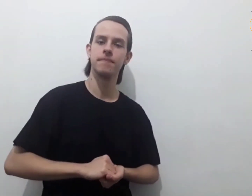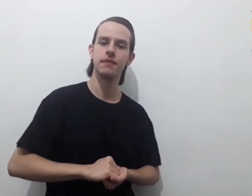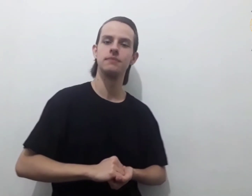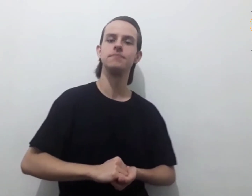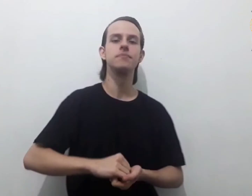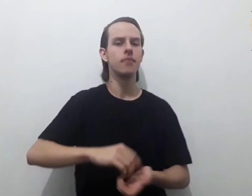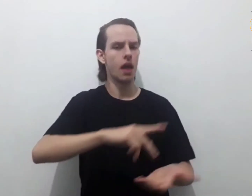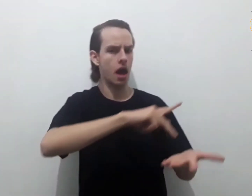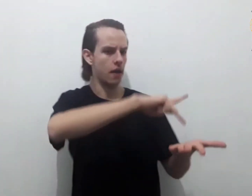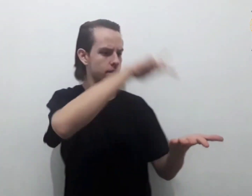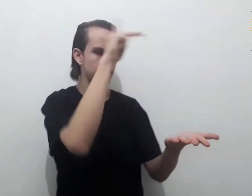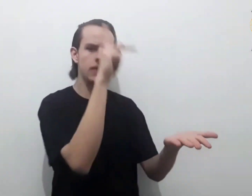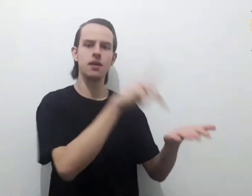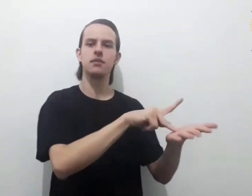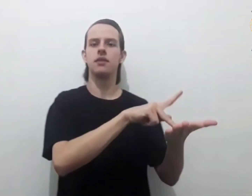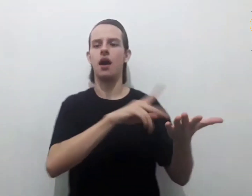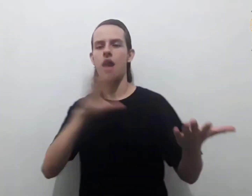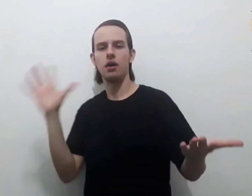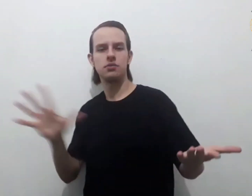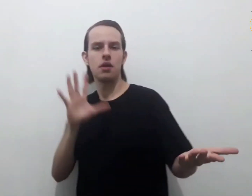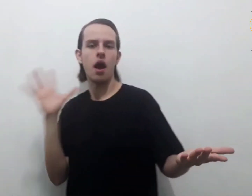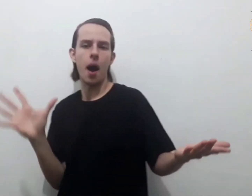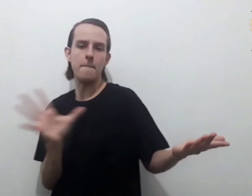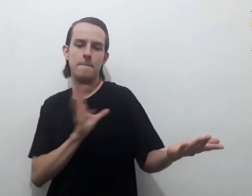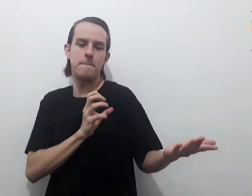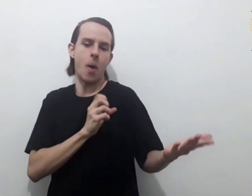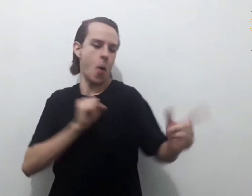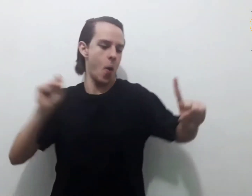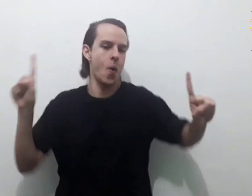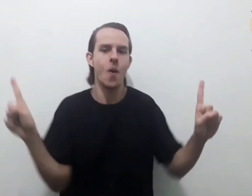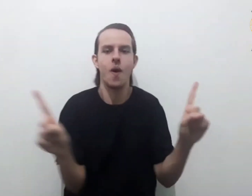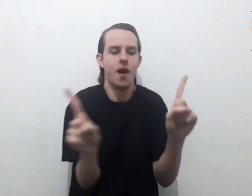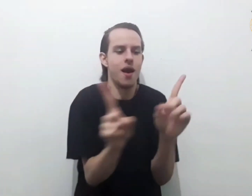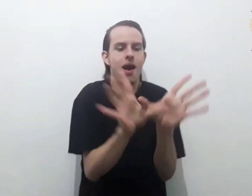A verdade e o amor se encontrarão.